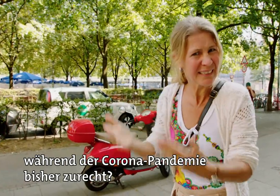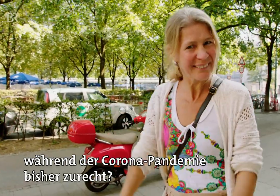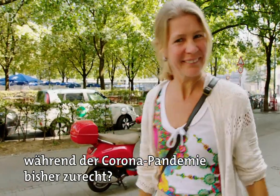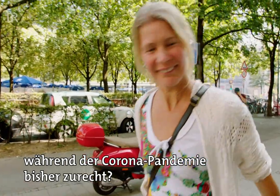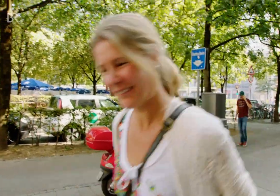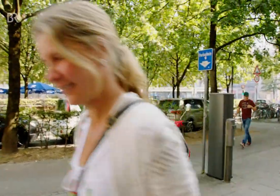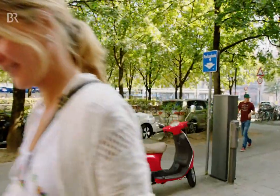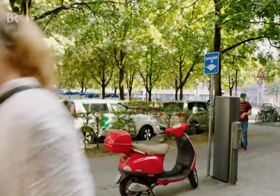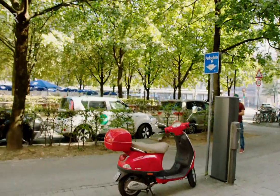zurecht?